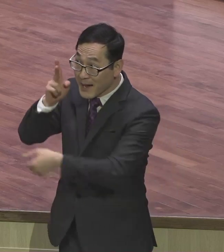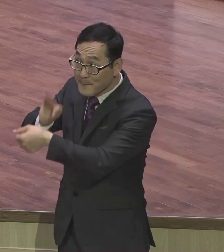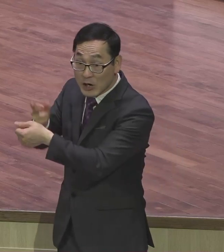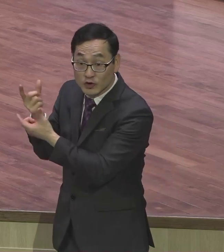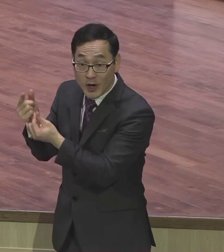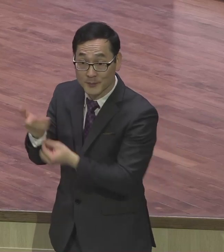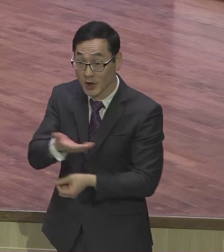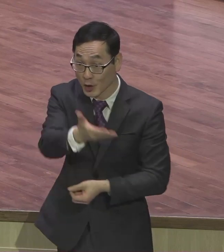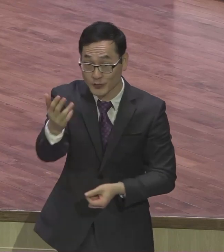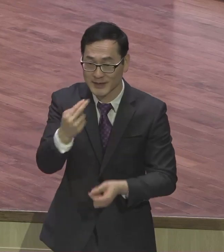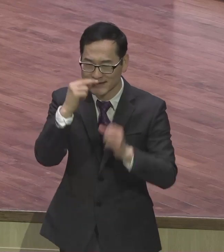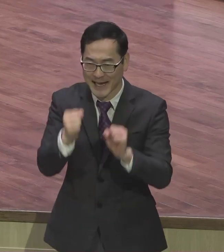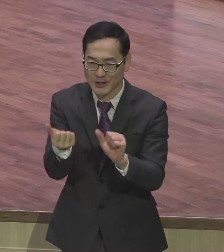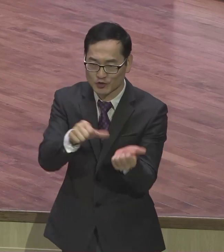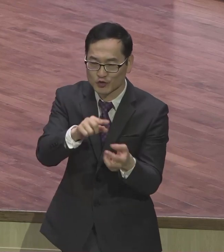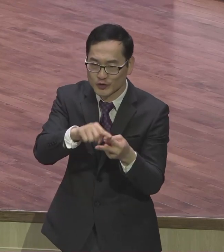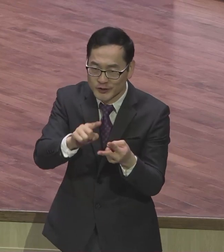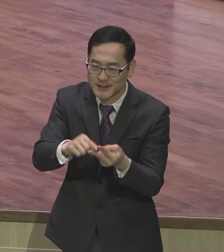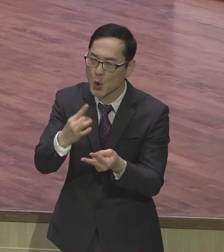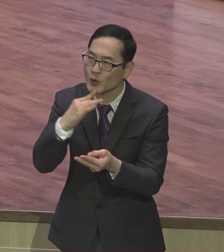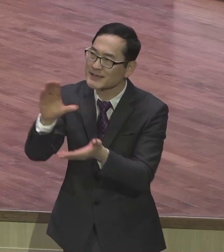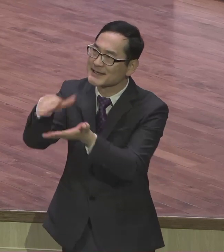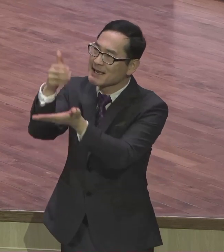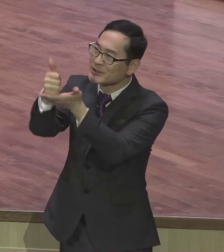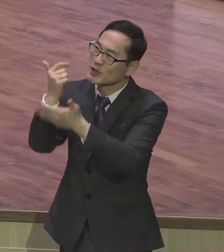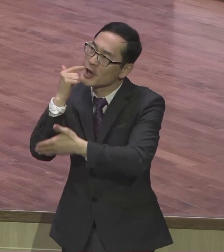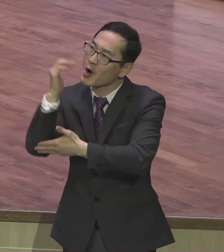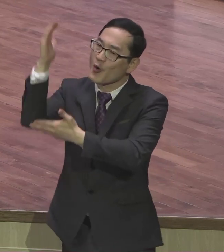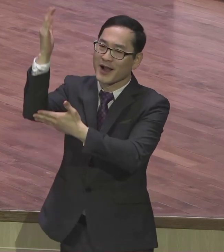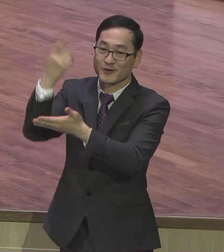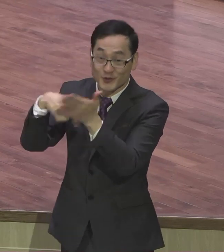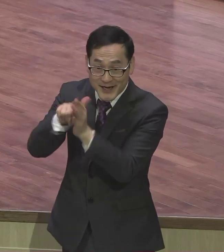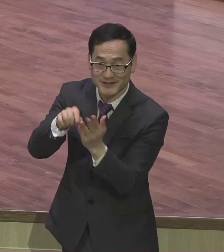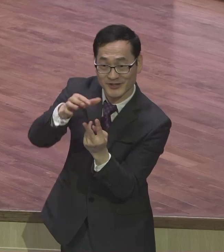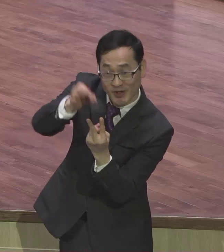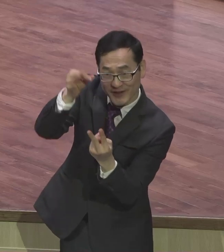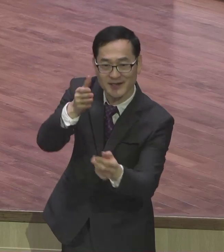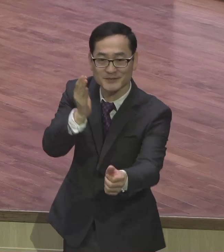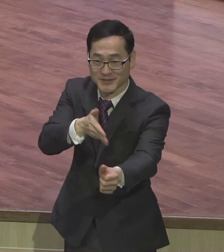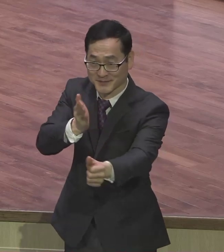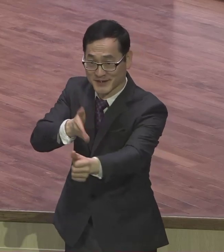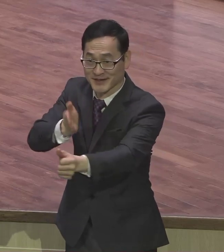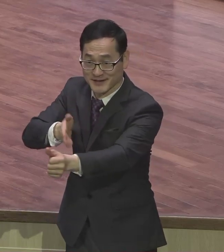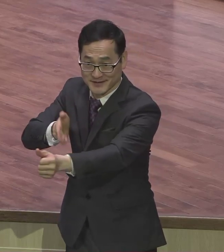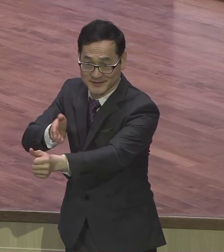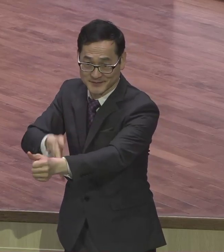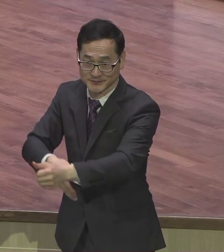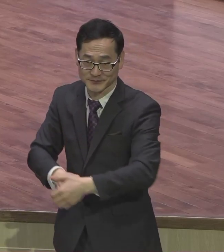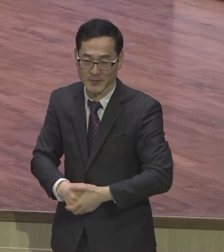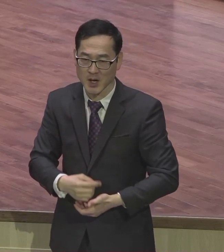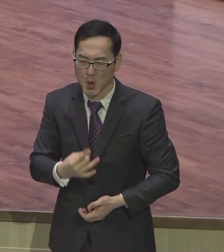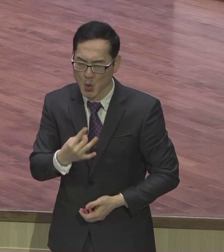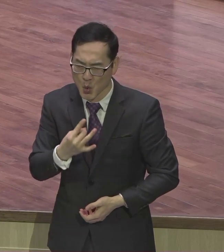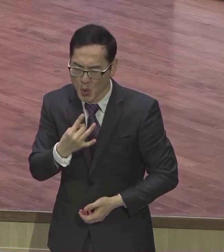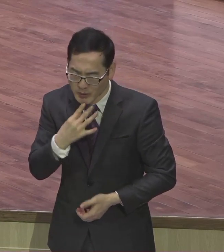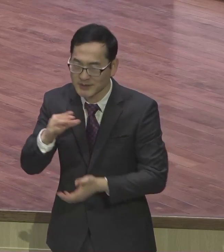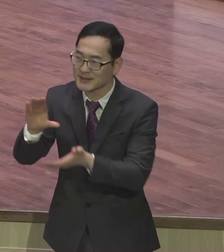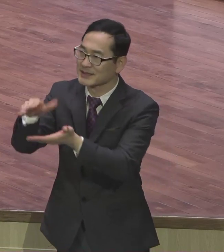오직 예수 크리스도가 종직하게 되는 선택을 하시길 바랍니다 오직 크리스도에게 집중하는 삶